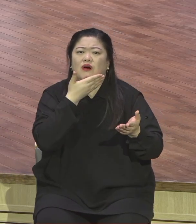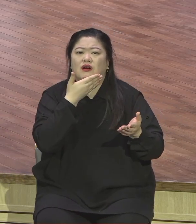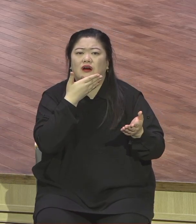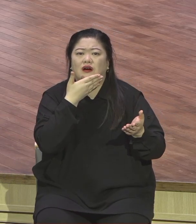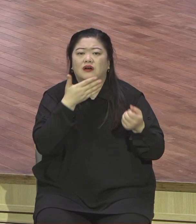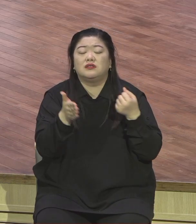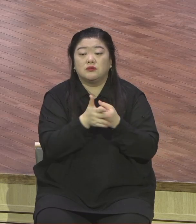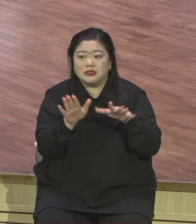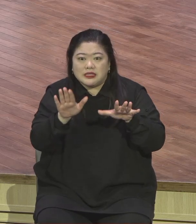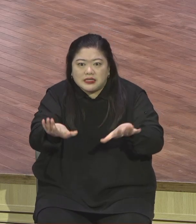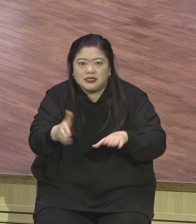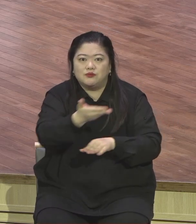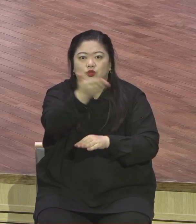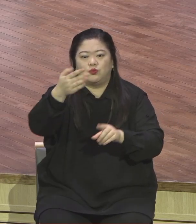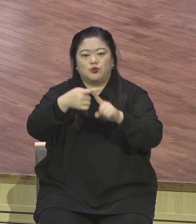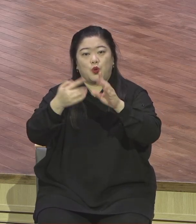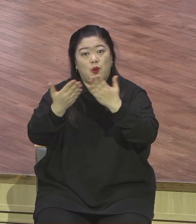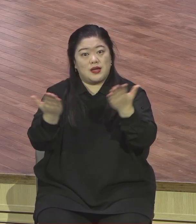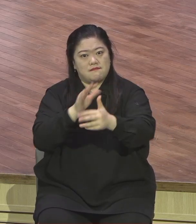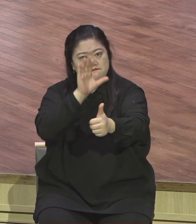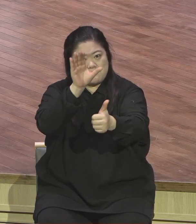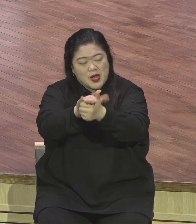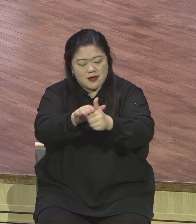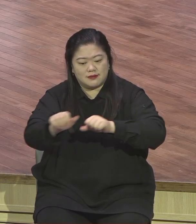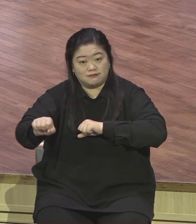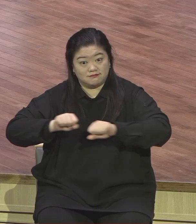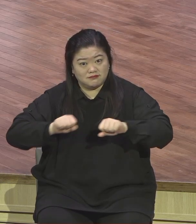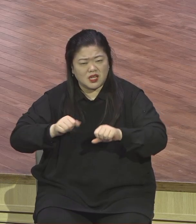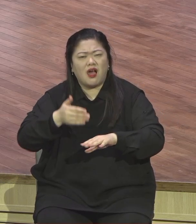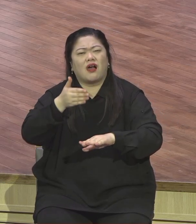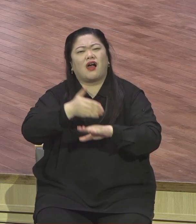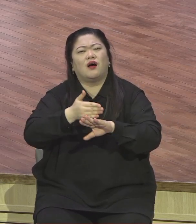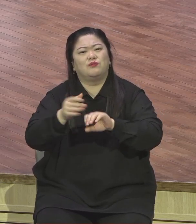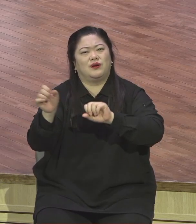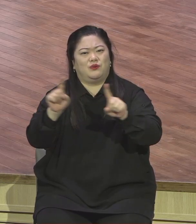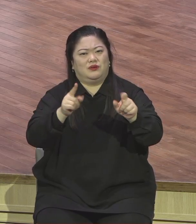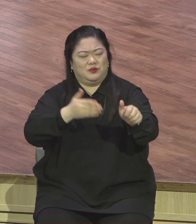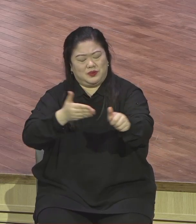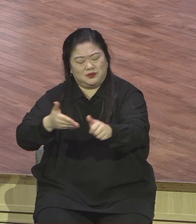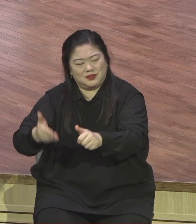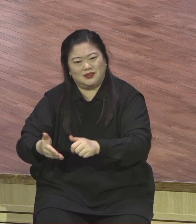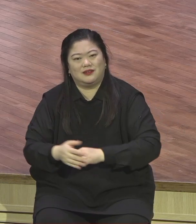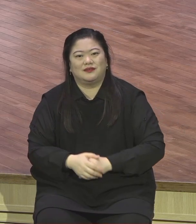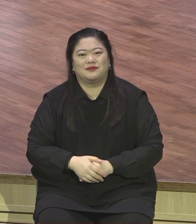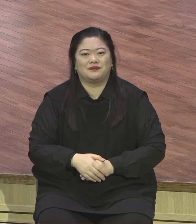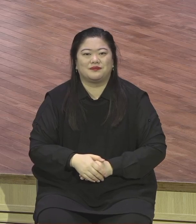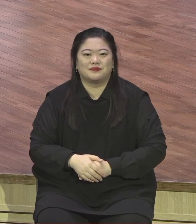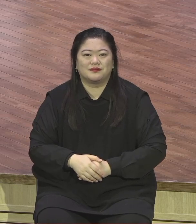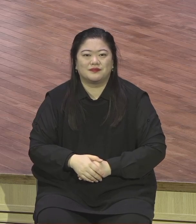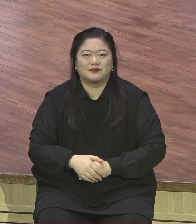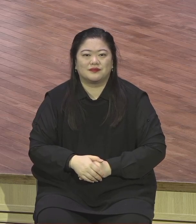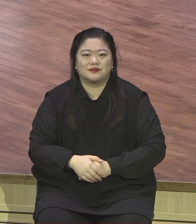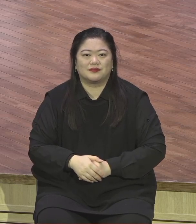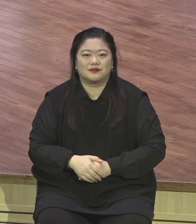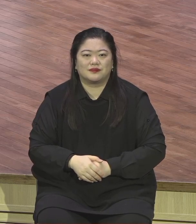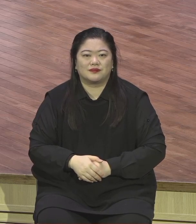바랍니다. 감사하세요. 이걸 맛보면서 삶의 현장에서 생명의 역동 일길 수 있는